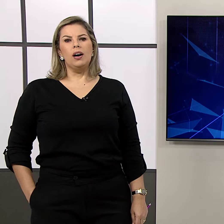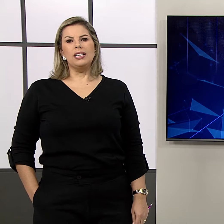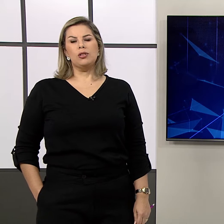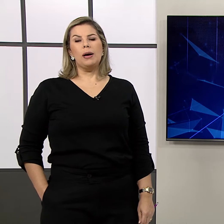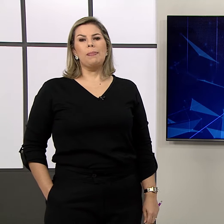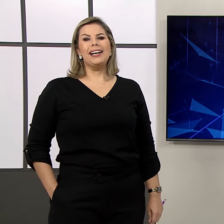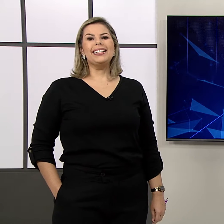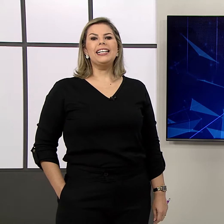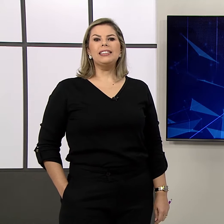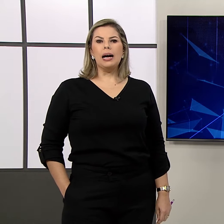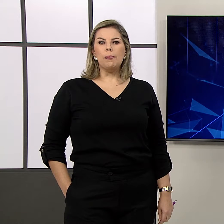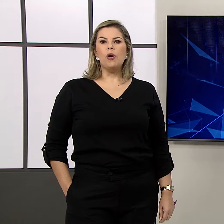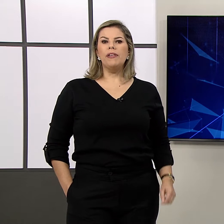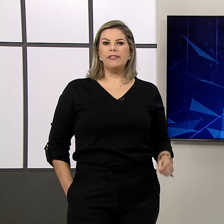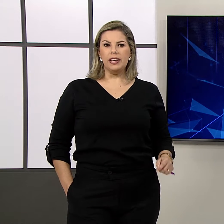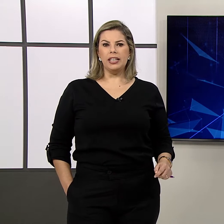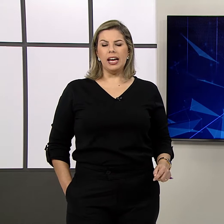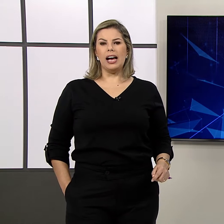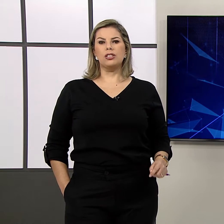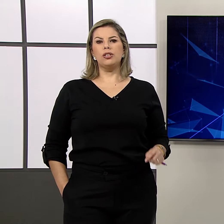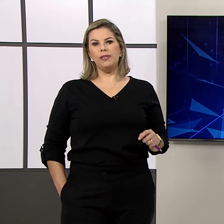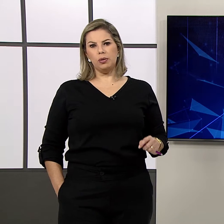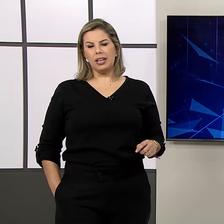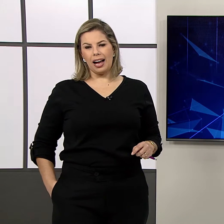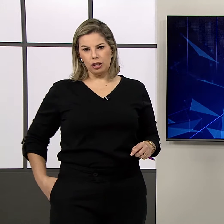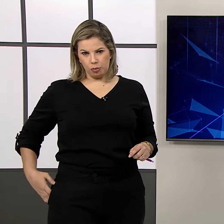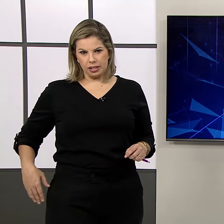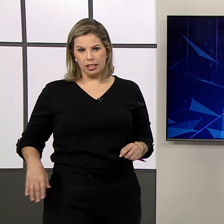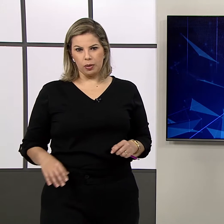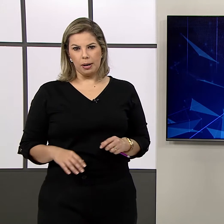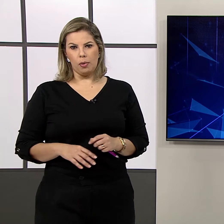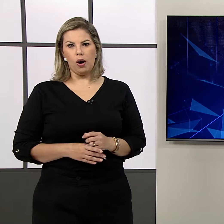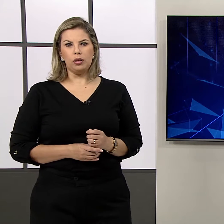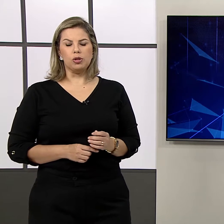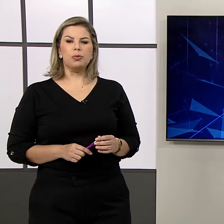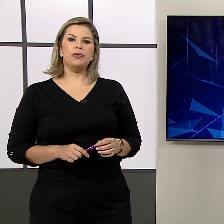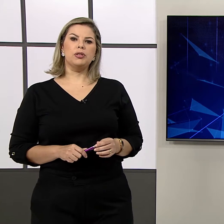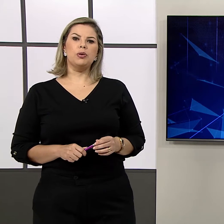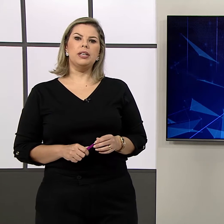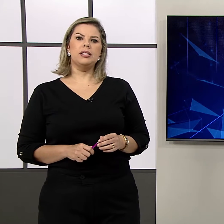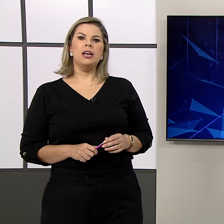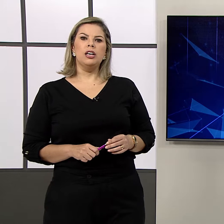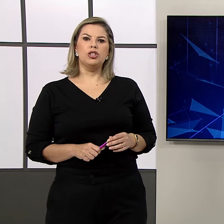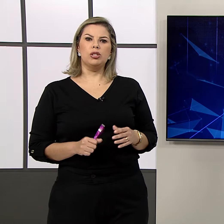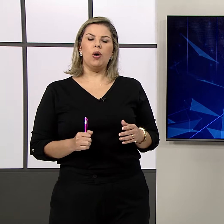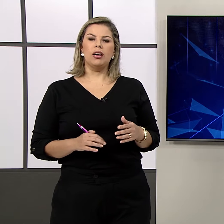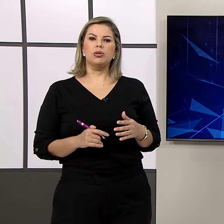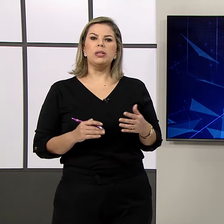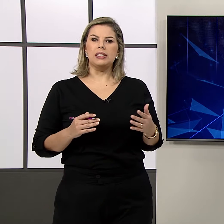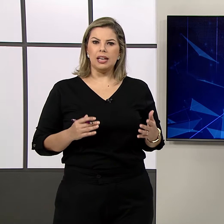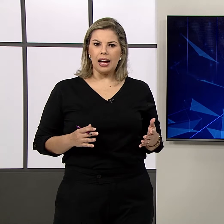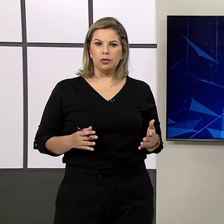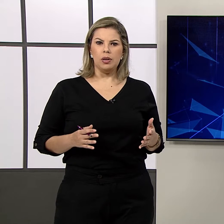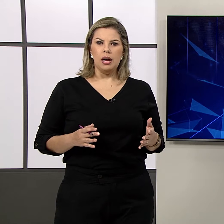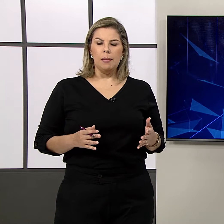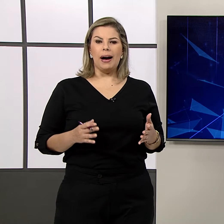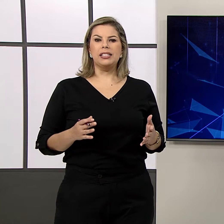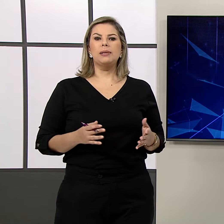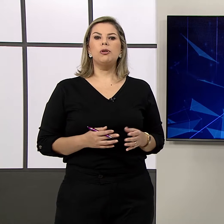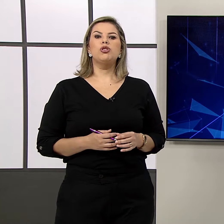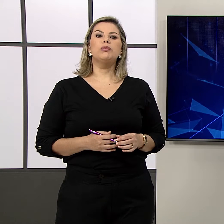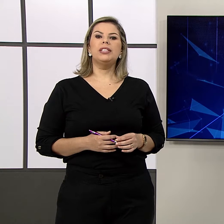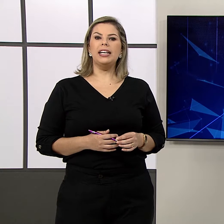Olha só, e para tentar por fim as dificuldades do ensino remoto, os professores de escolas do Estado